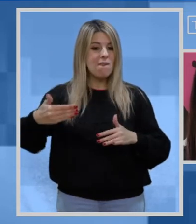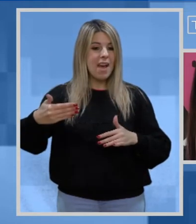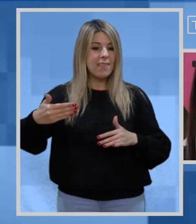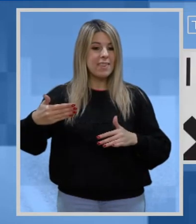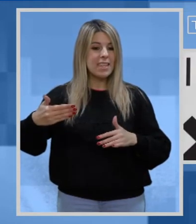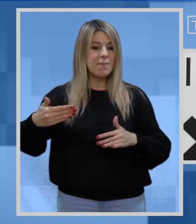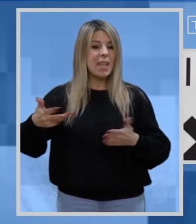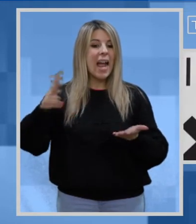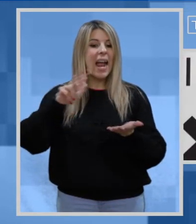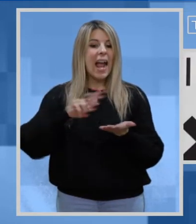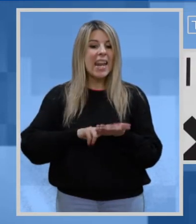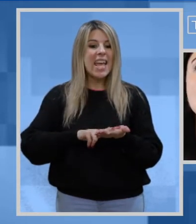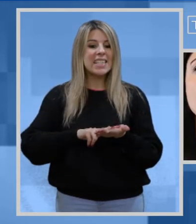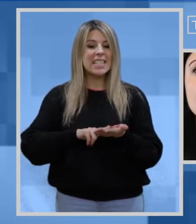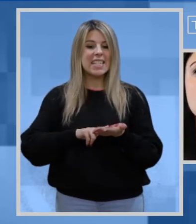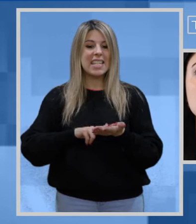del genere femminile